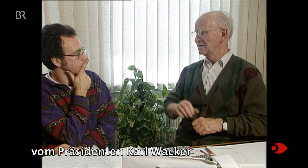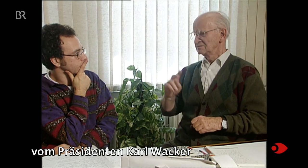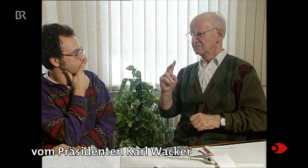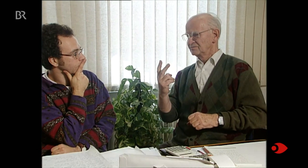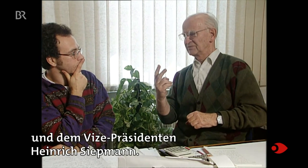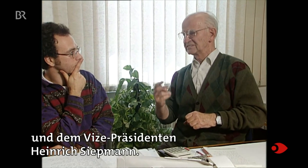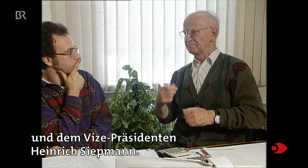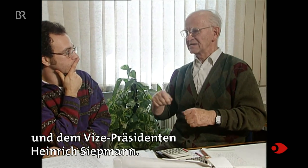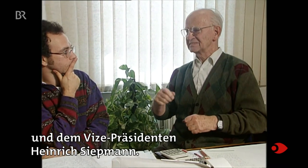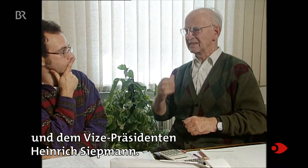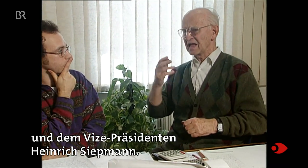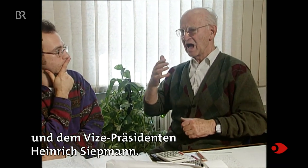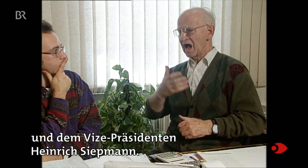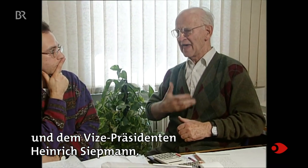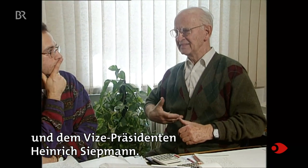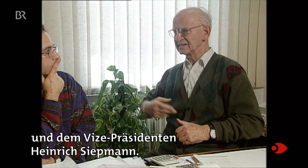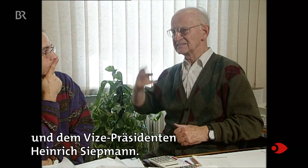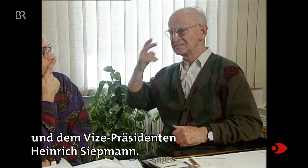und dem Vizepräsidenten Heinrich Siebmann.